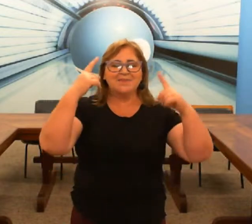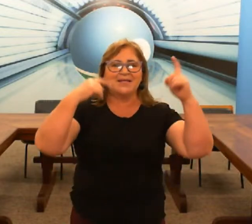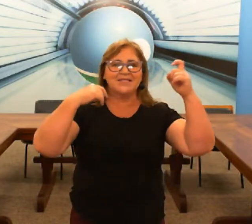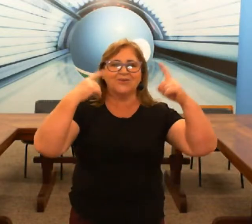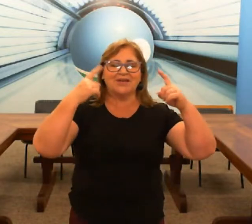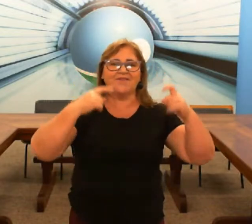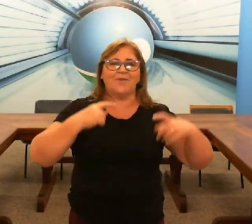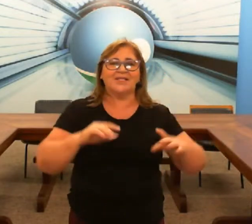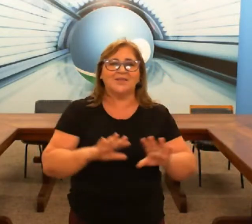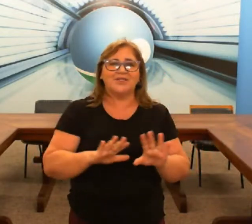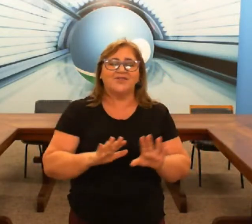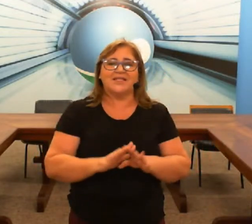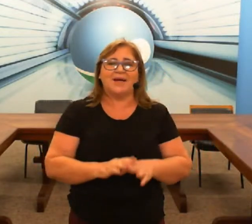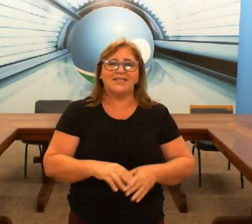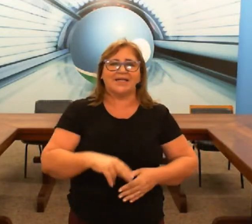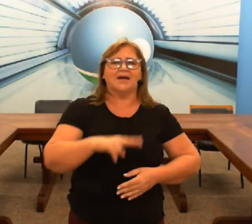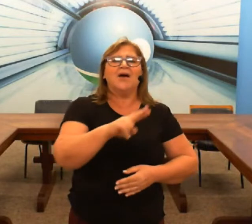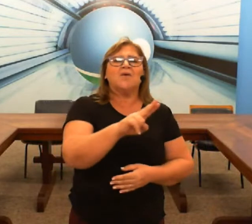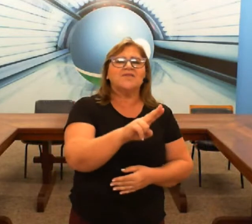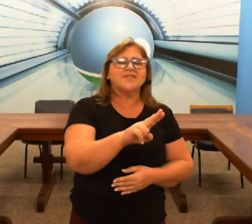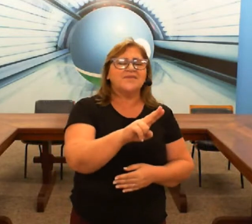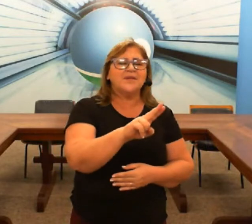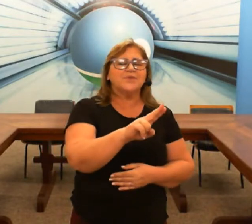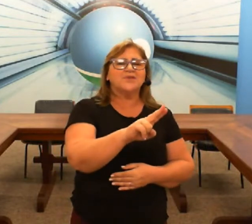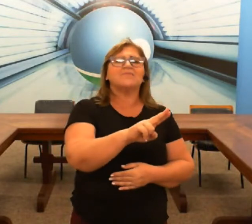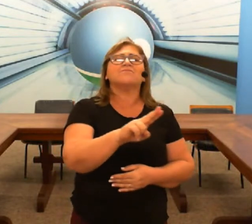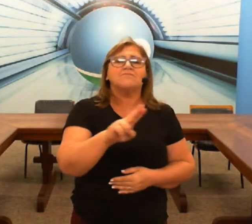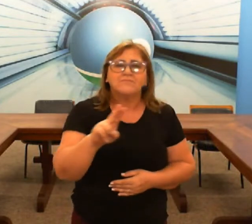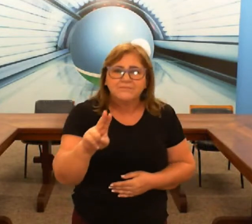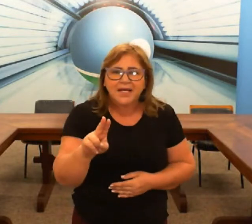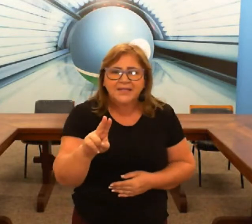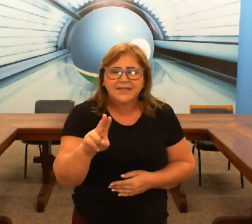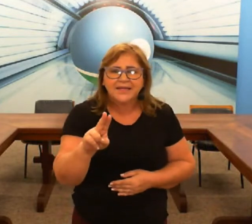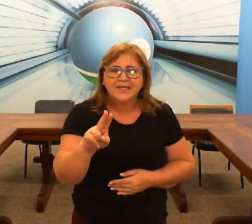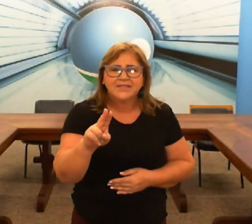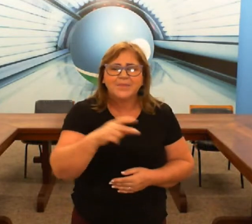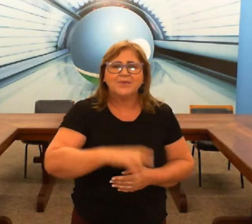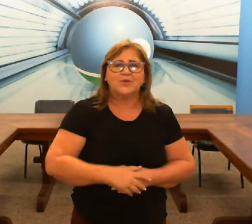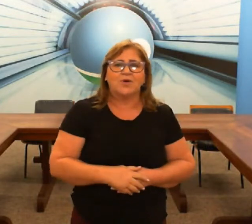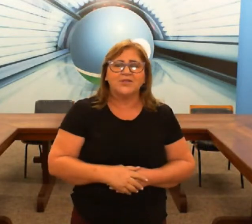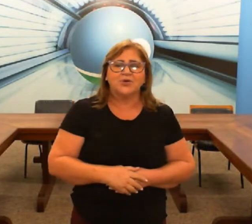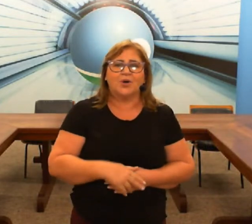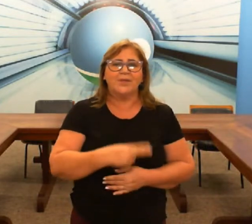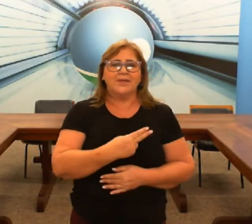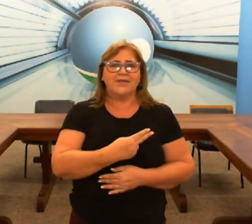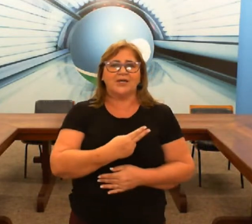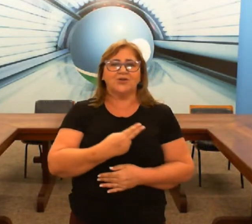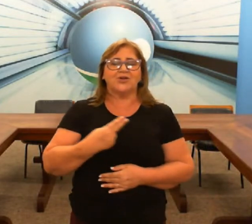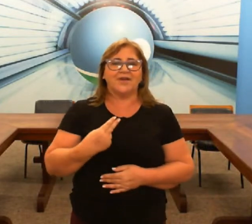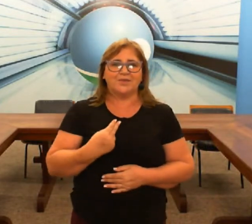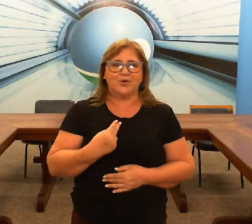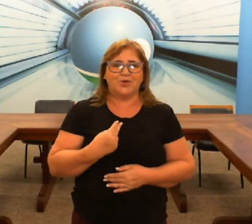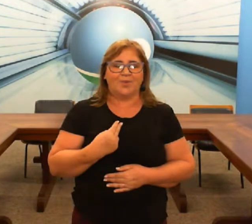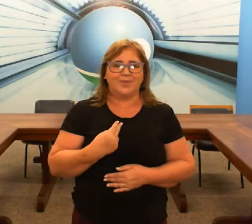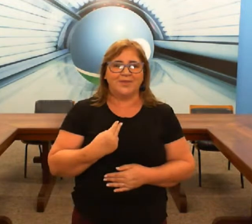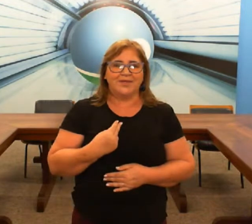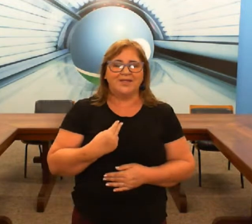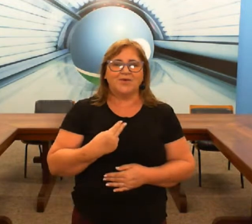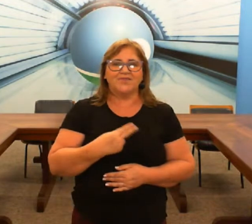expressão já vai formar então você não precisa de fazer mais nada quando você vira pro outro ele tá entendendo você tá perguntando qual o seu nome e aqui eu estou falando meu nome então quando